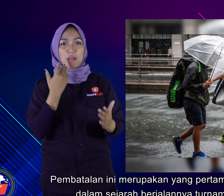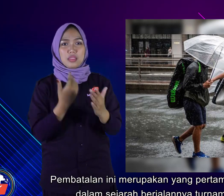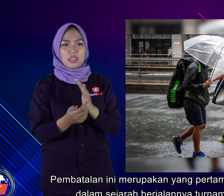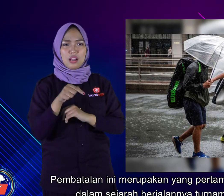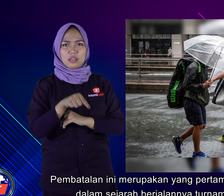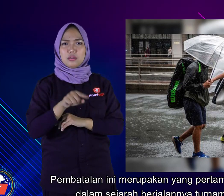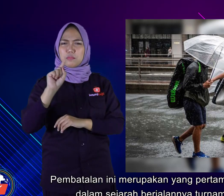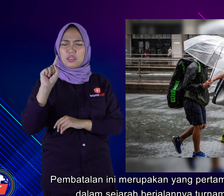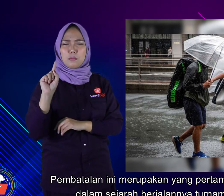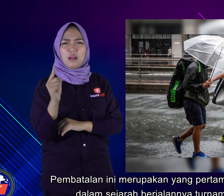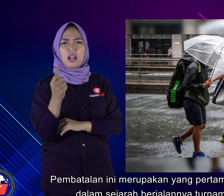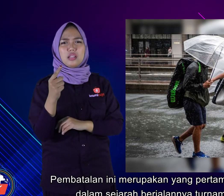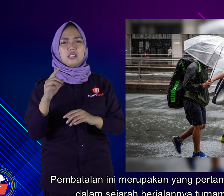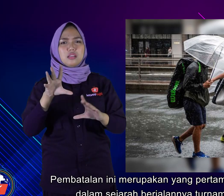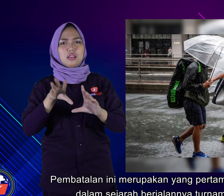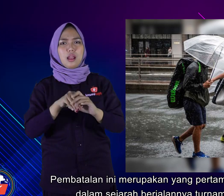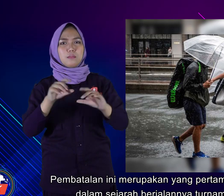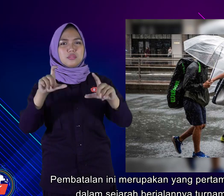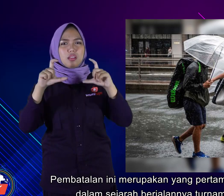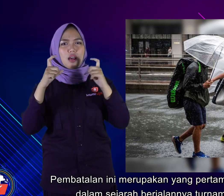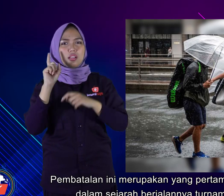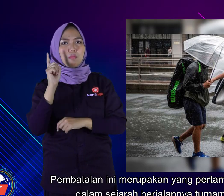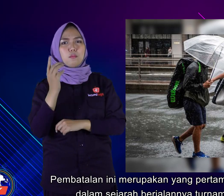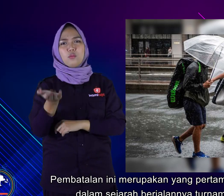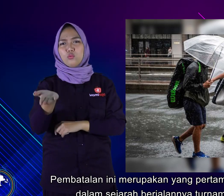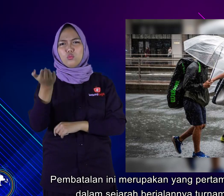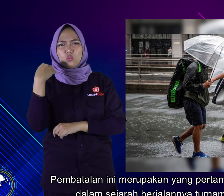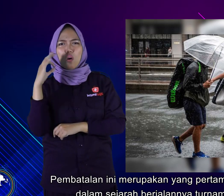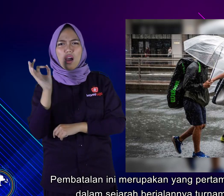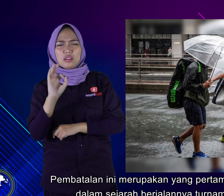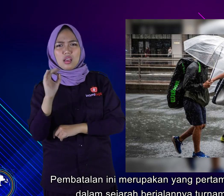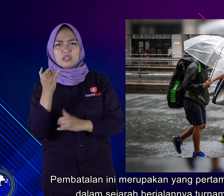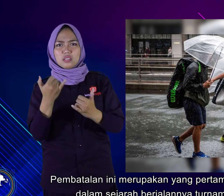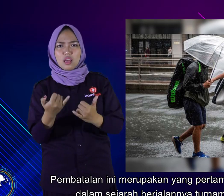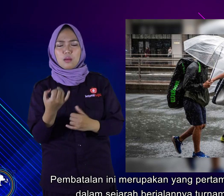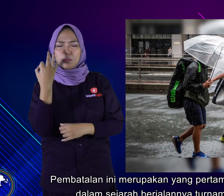Pembatalan ini merupakan yang pertama kalinya dalam sejarah berjalannya turun namun.